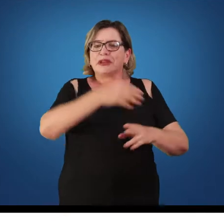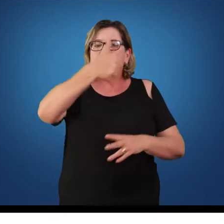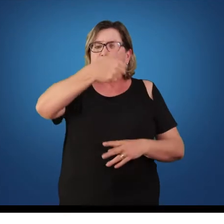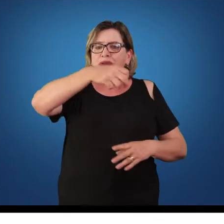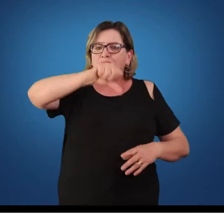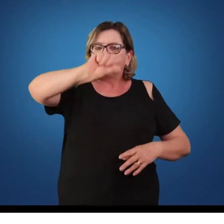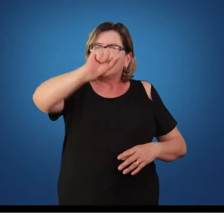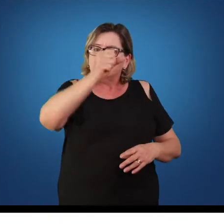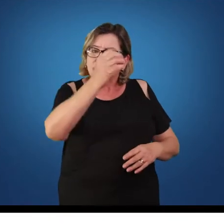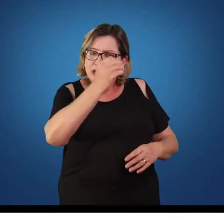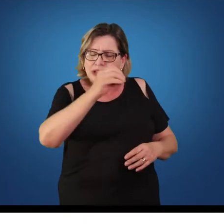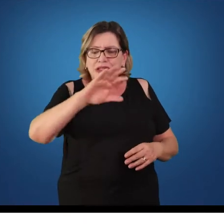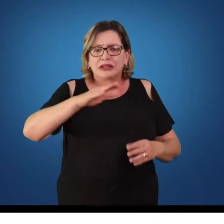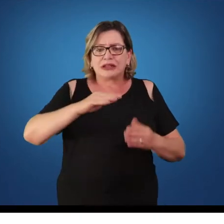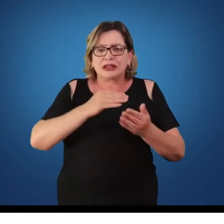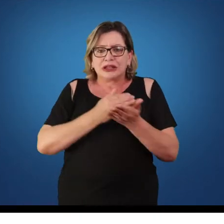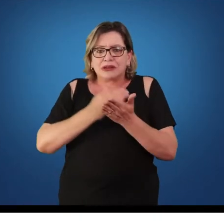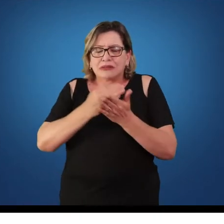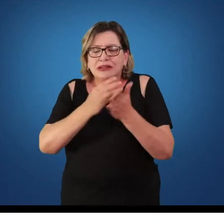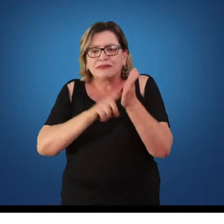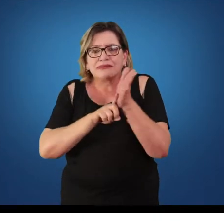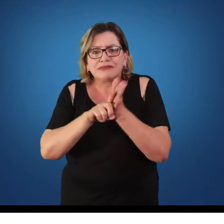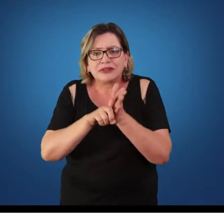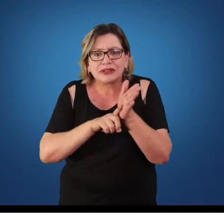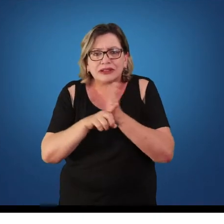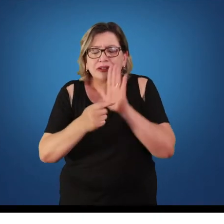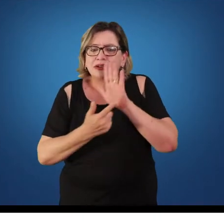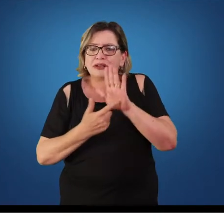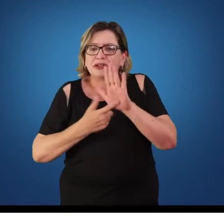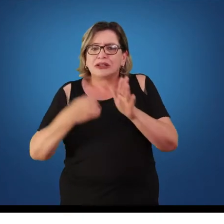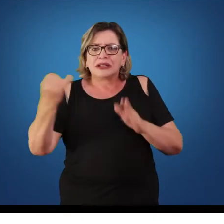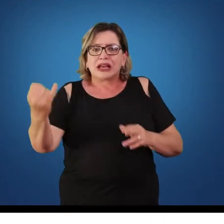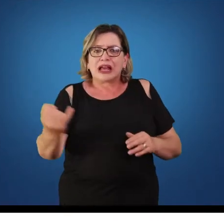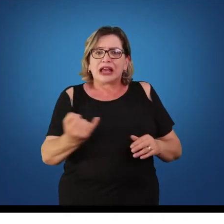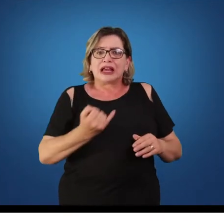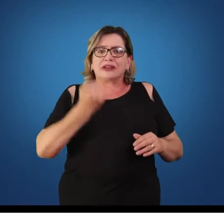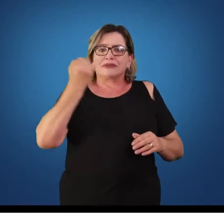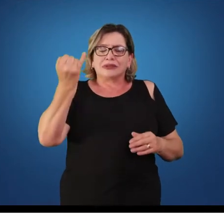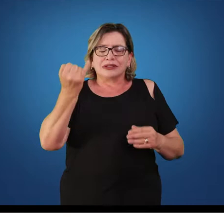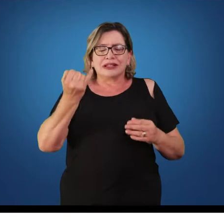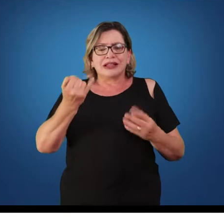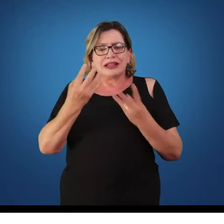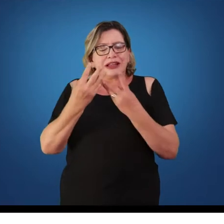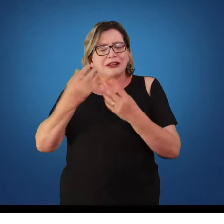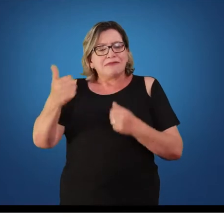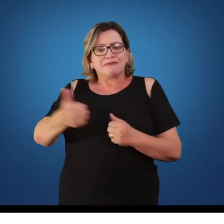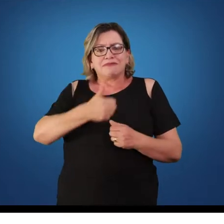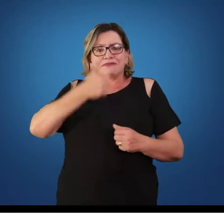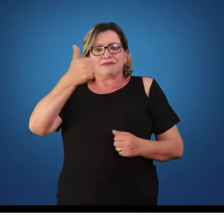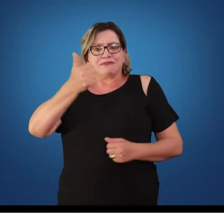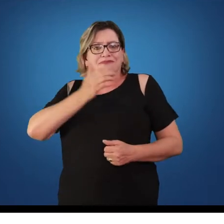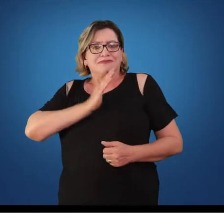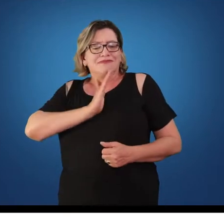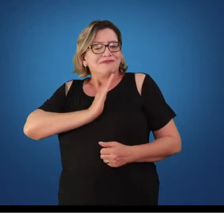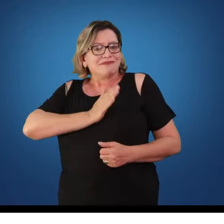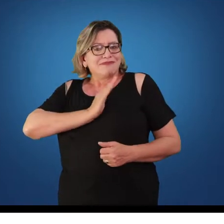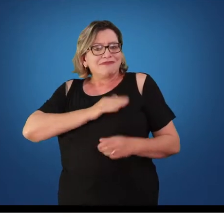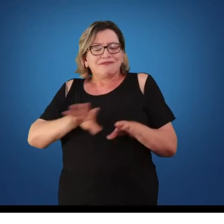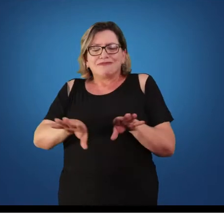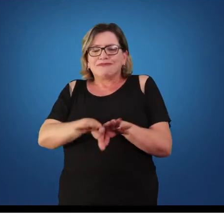vai ter pesquisas relacionando a importância da melhoria cardiorrespiratória, principalmente nos Estados Unidos, com